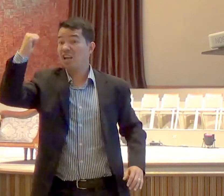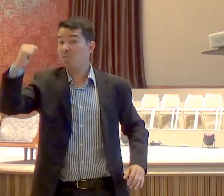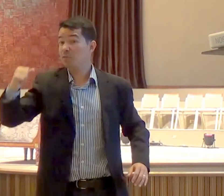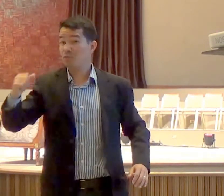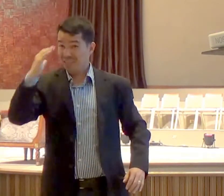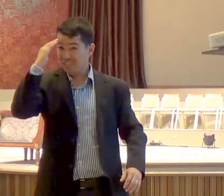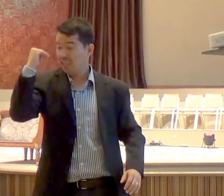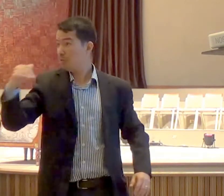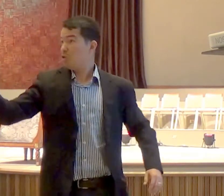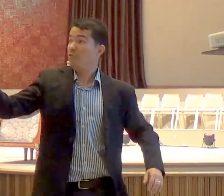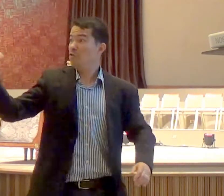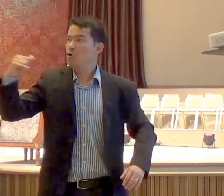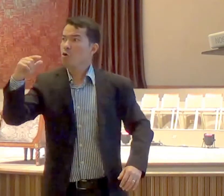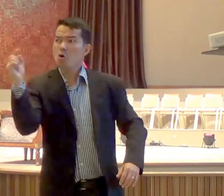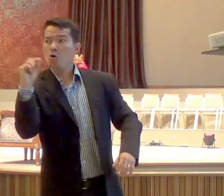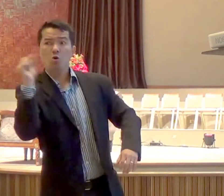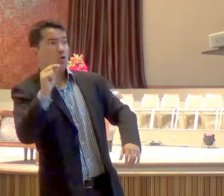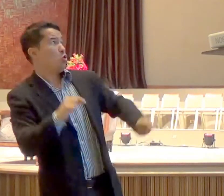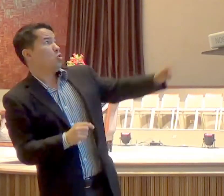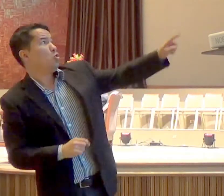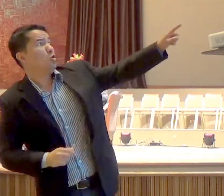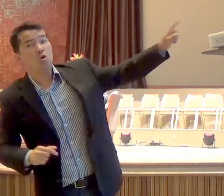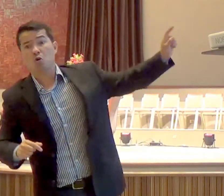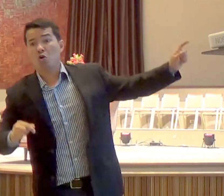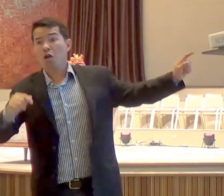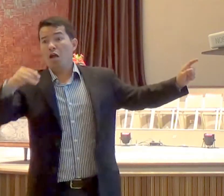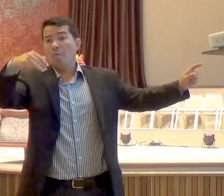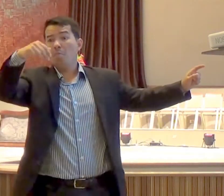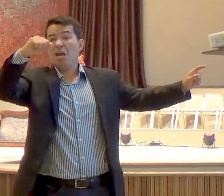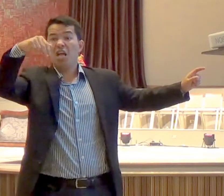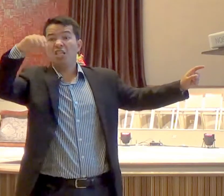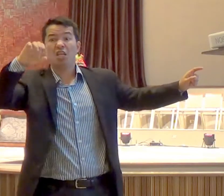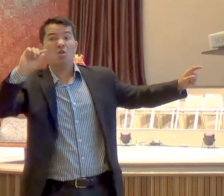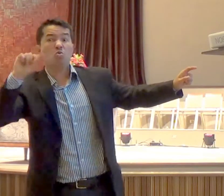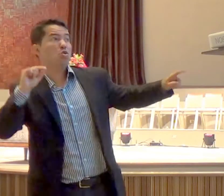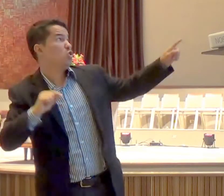o que que é aquilo? o que que quer dizer aquela palavra? ninguém sabia,